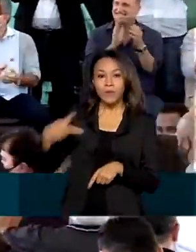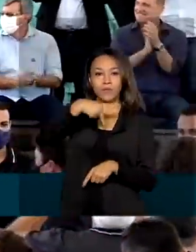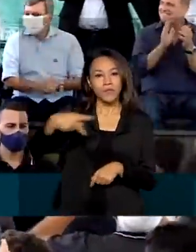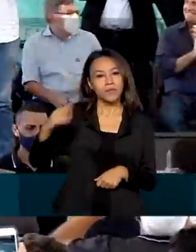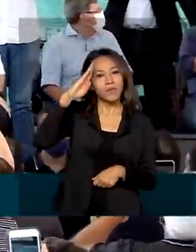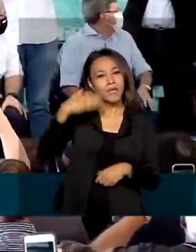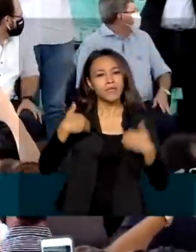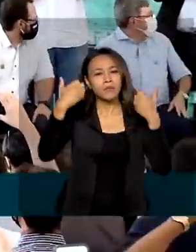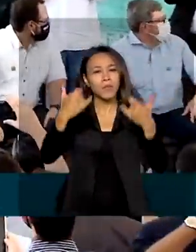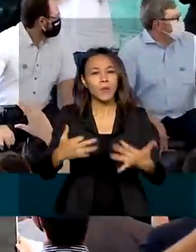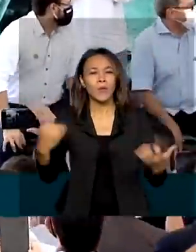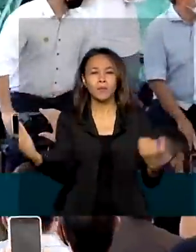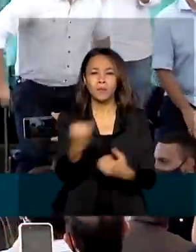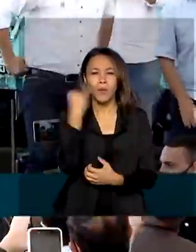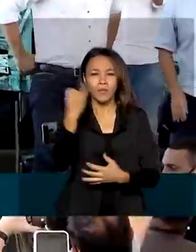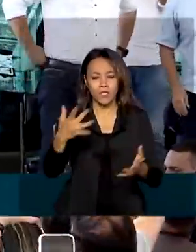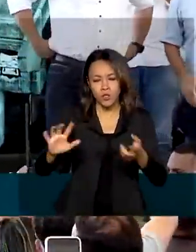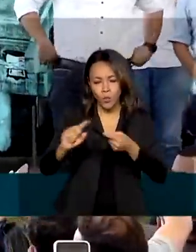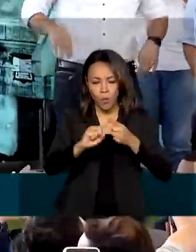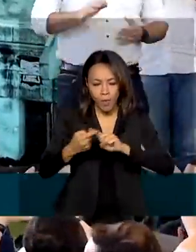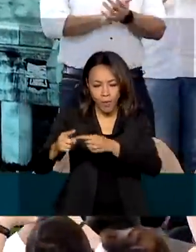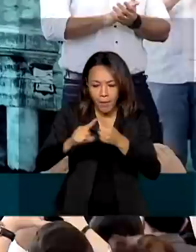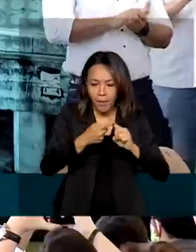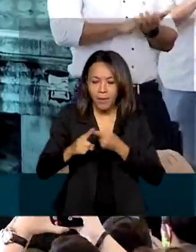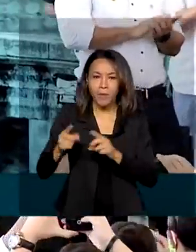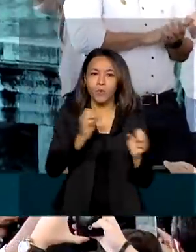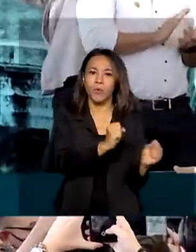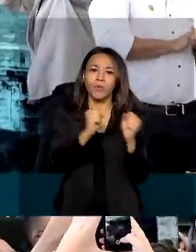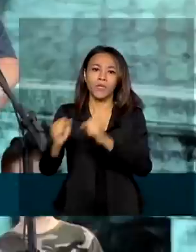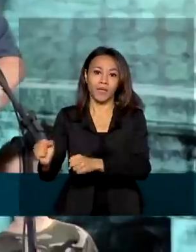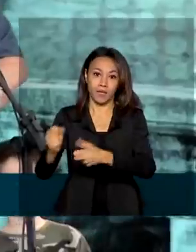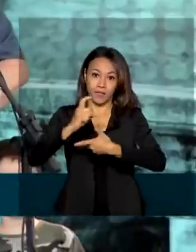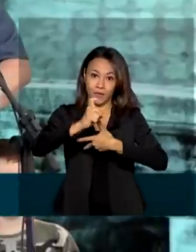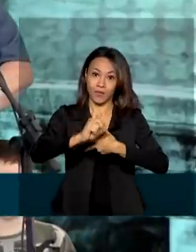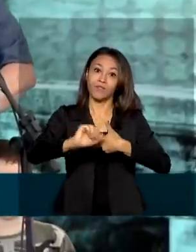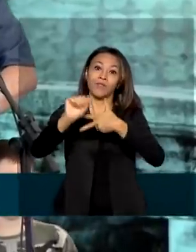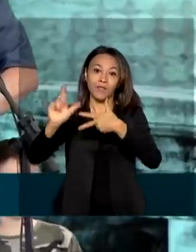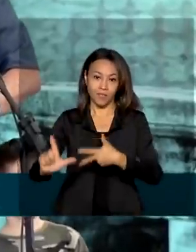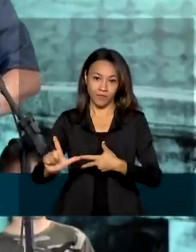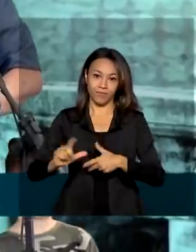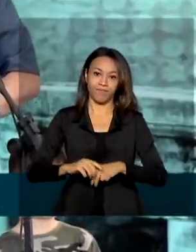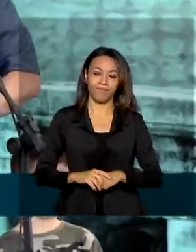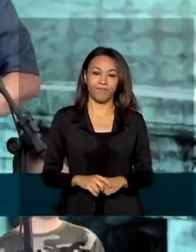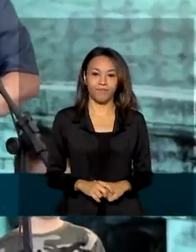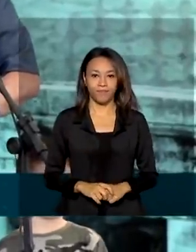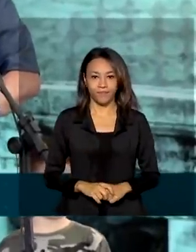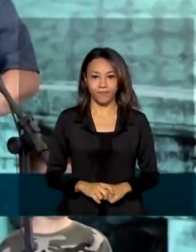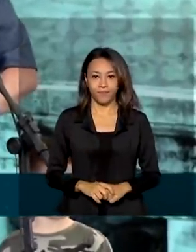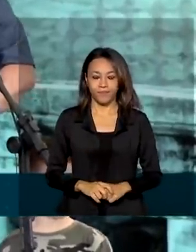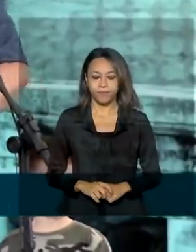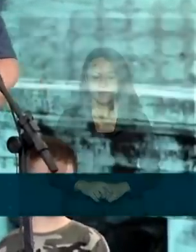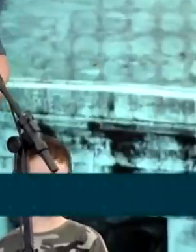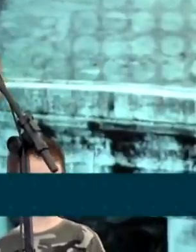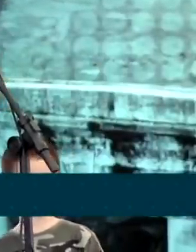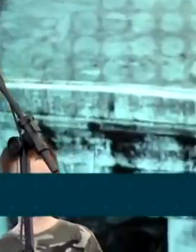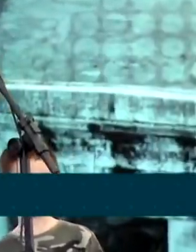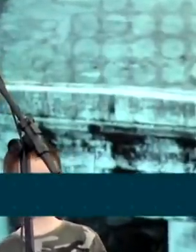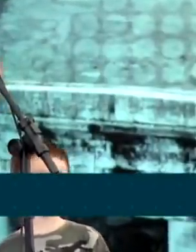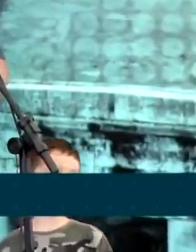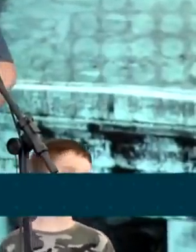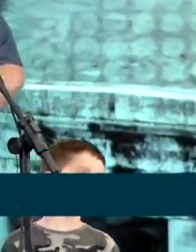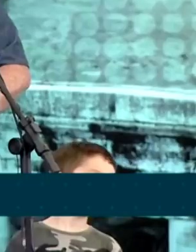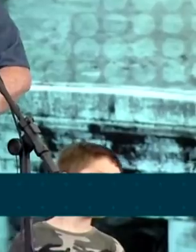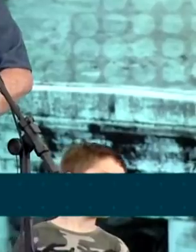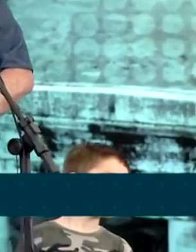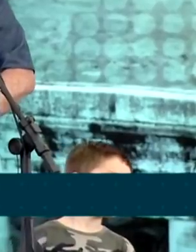importância da harmonia entre o Poder Executivo e o Legislativo. Um nada faz sem o outro. E na história do Brasil,